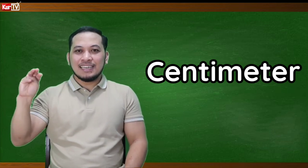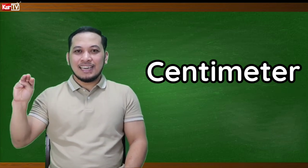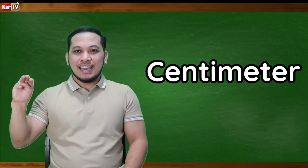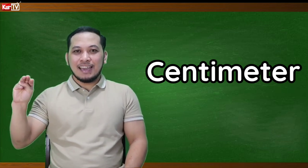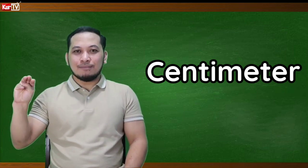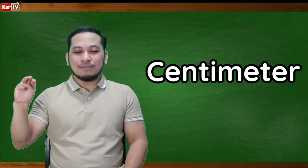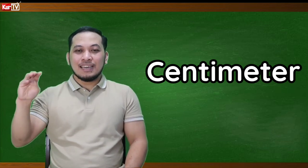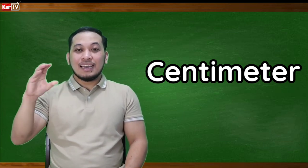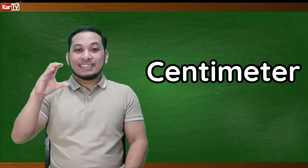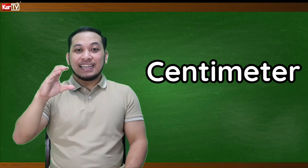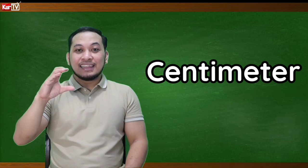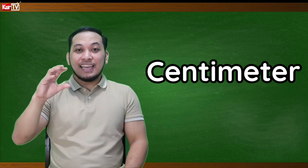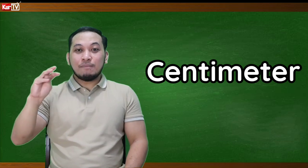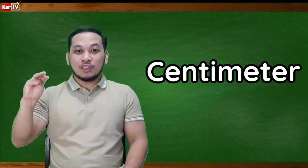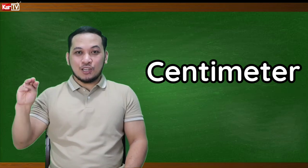M. Centimeter.